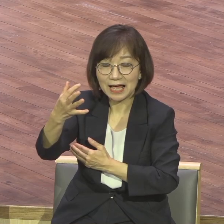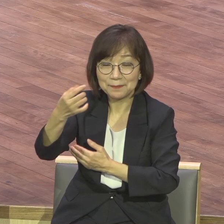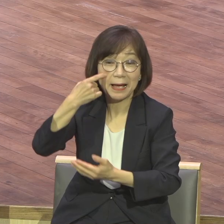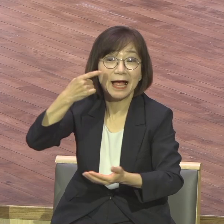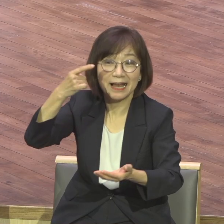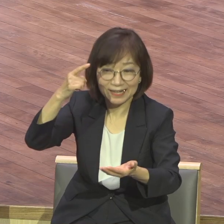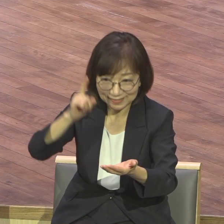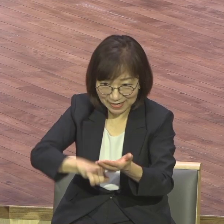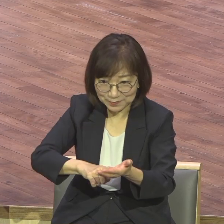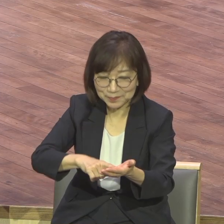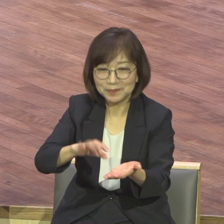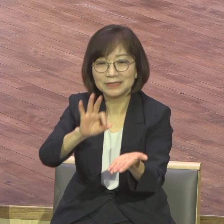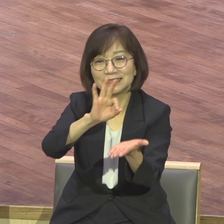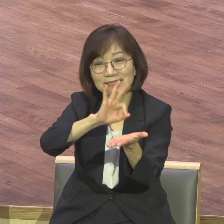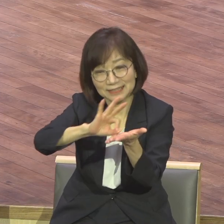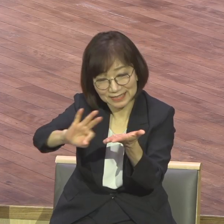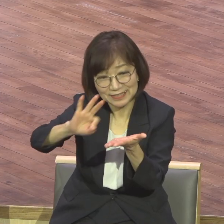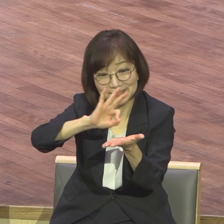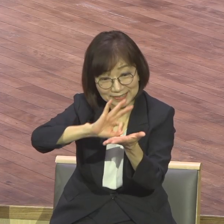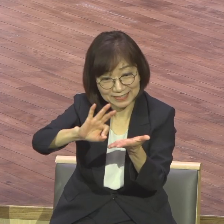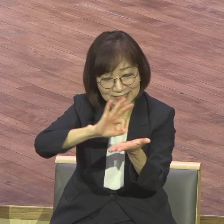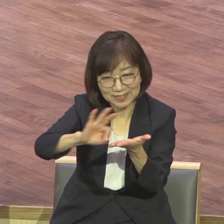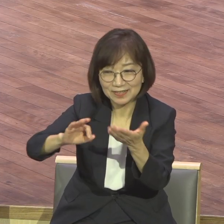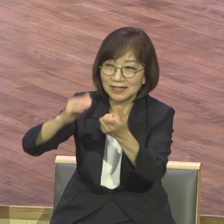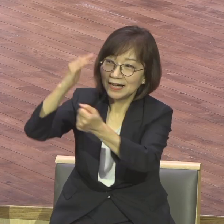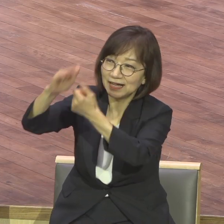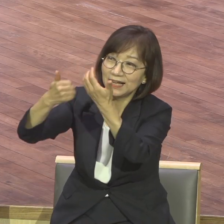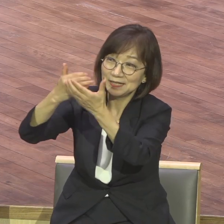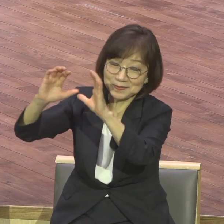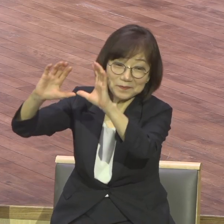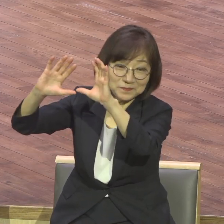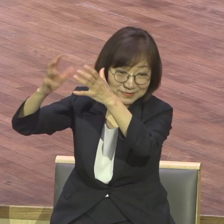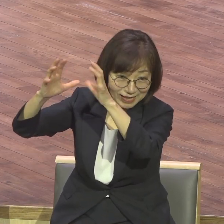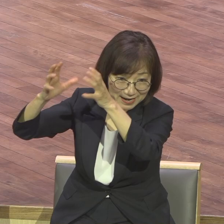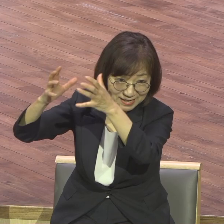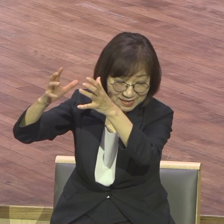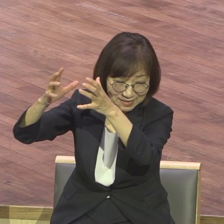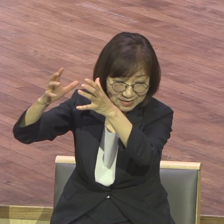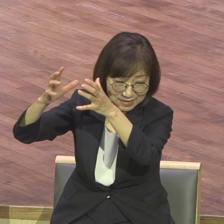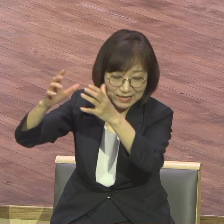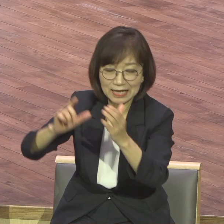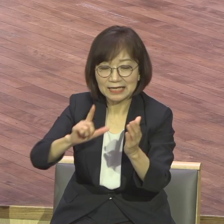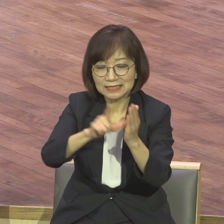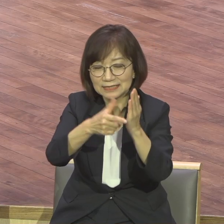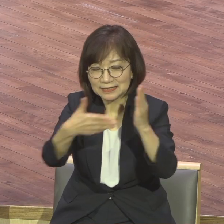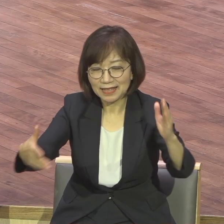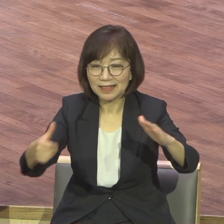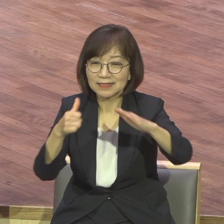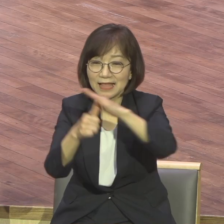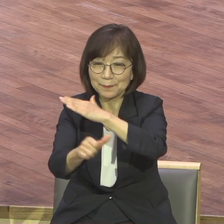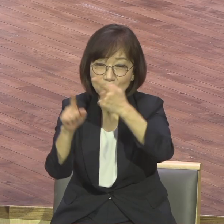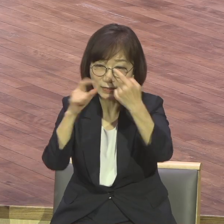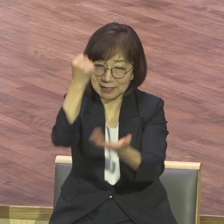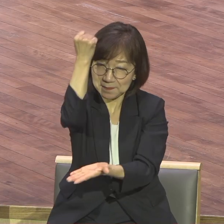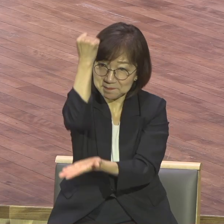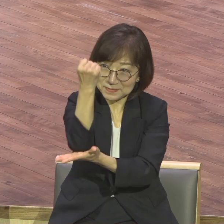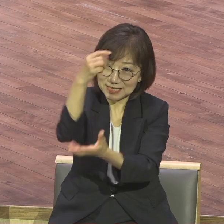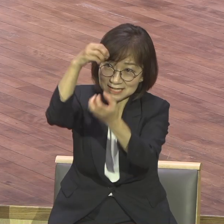사용해서 하나님 나라 몸된 교회 시대적 대표적 기념비적으로 세입받는 정거의 길을 제문으로